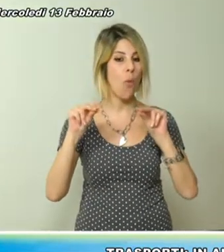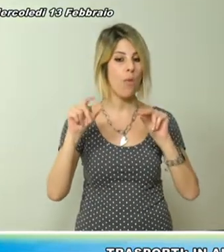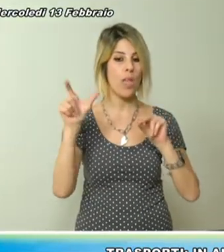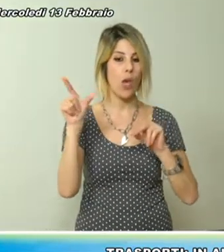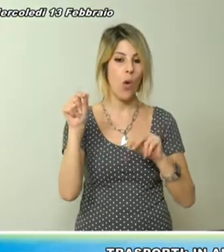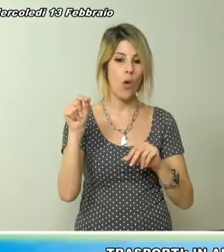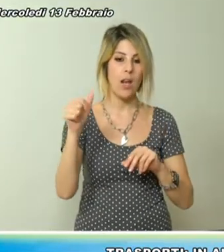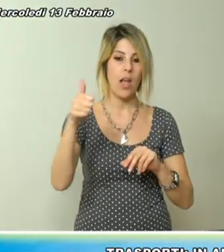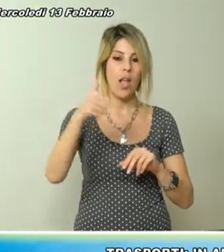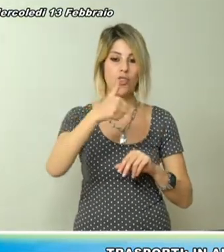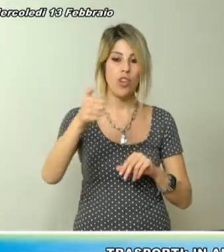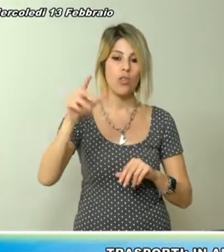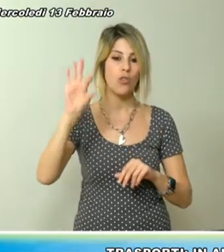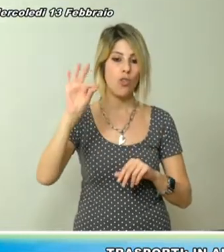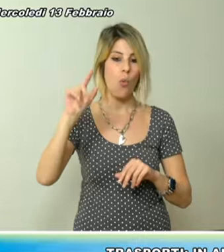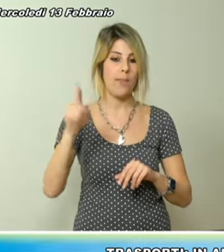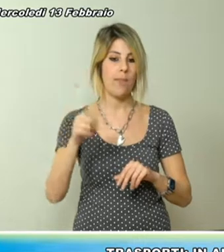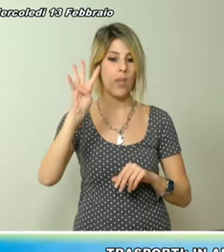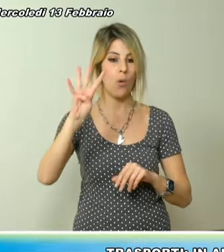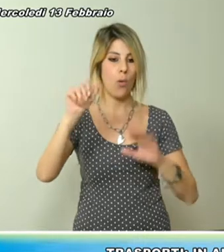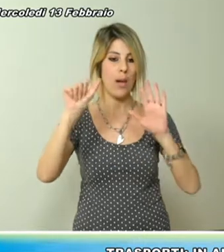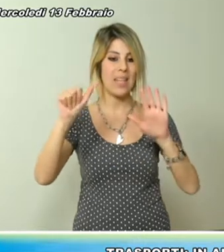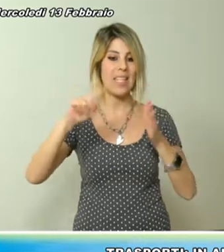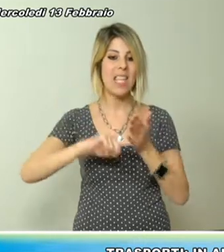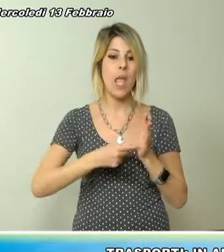,46 milioni di investimento.